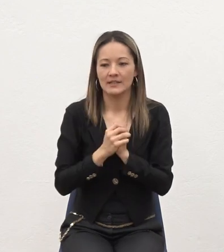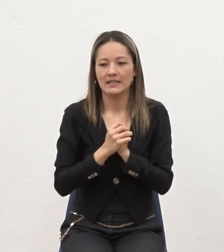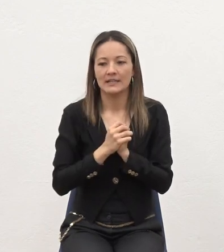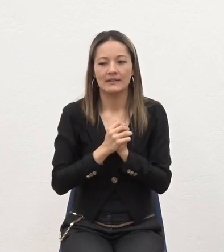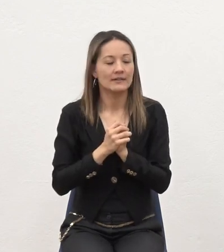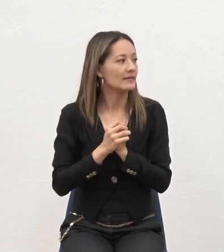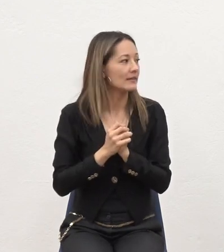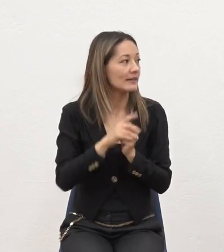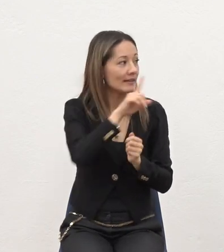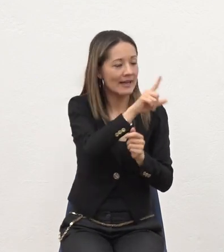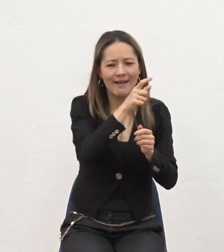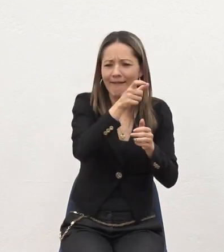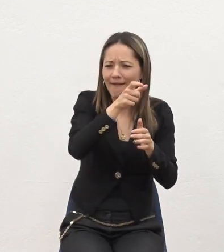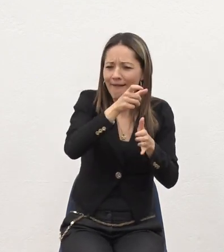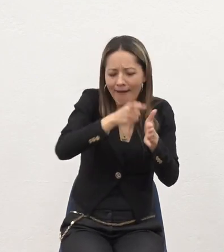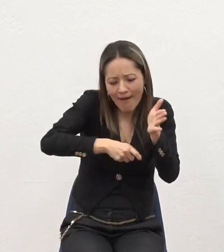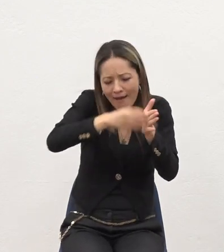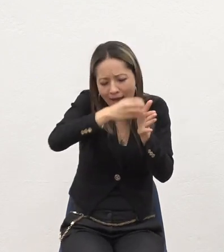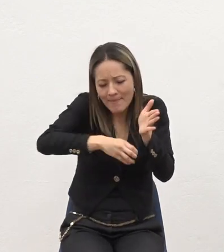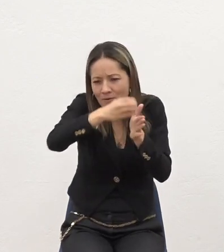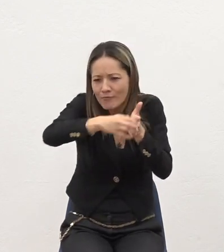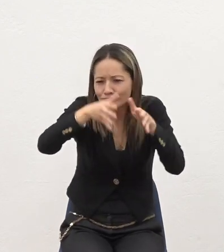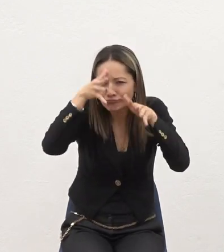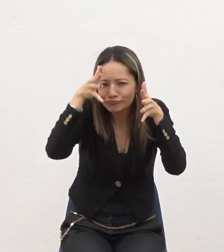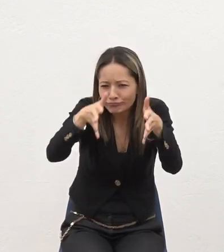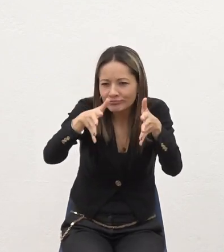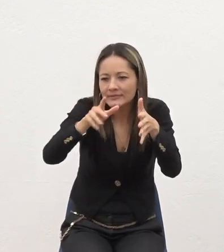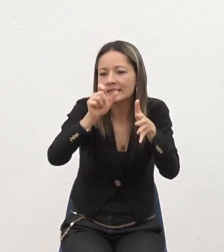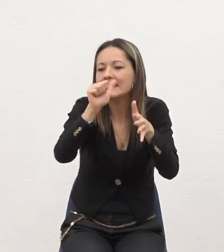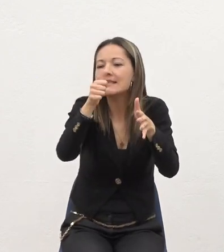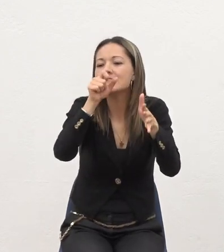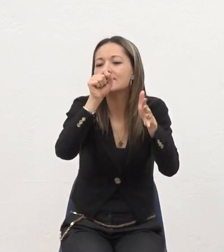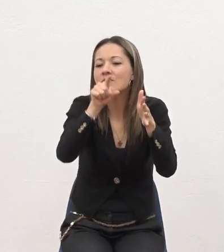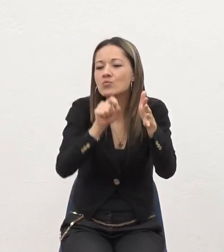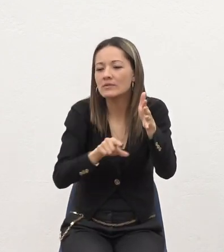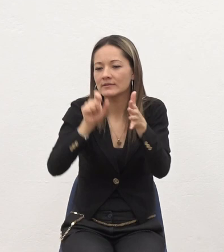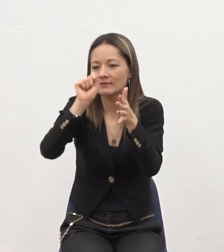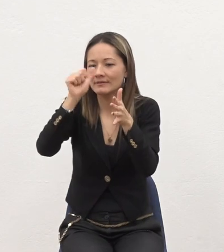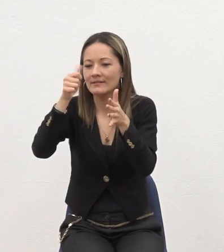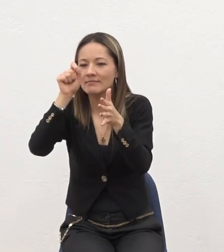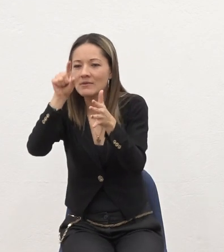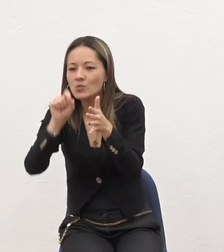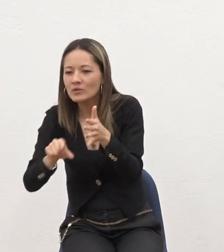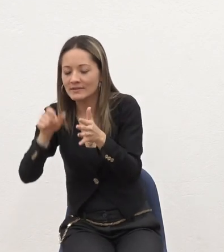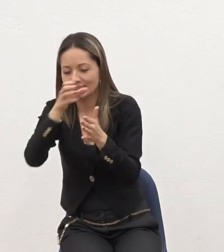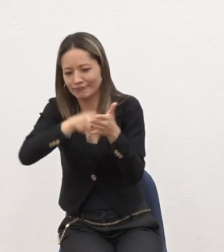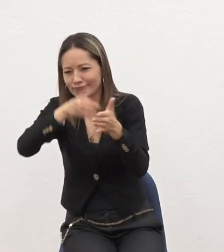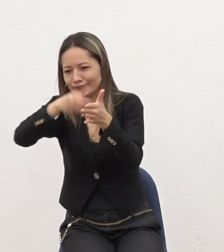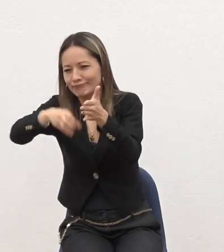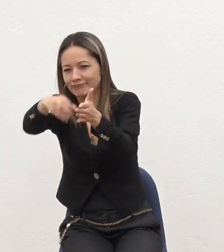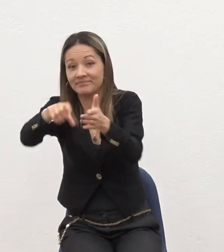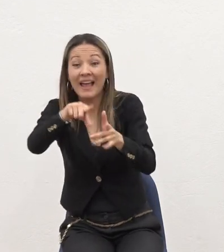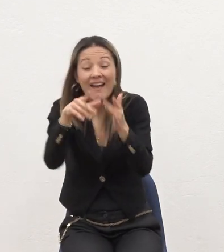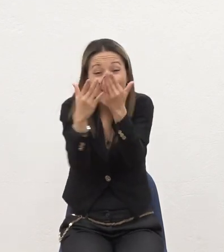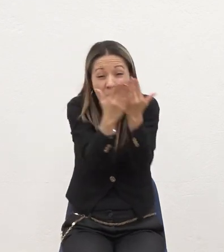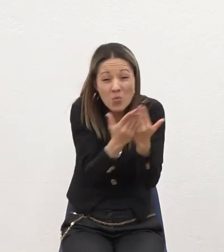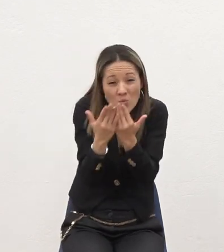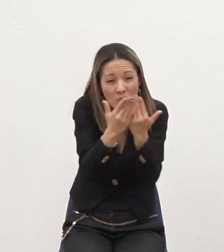lección Tiene 10 preguntas Y Esto Este estudio Es a través del